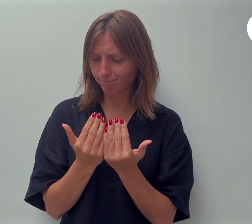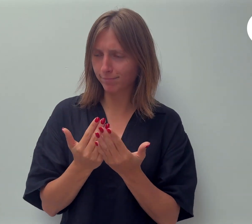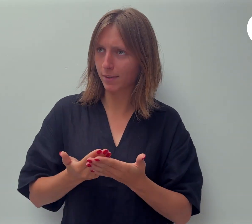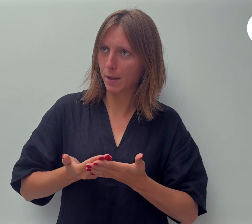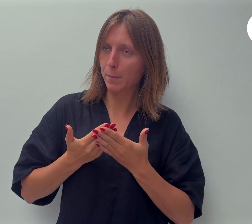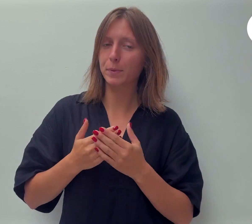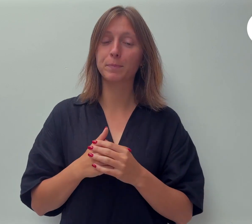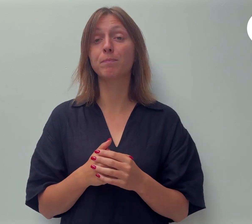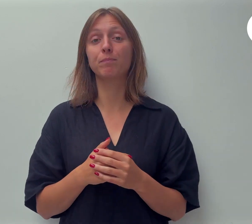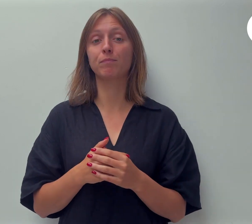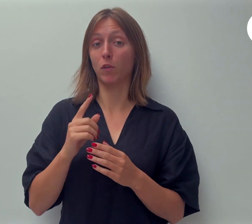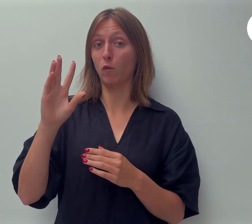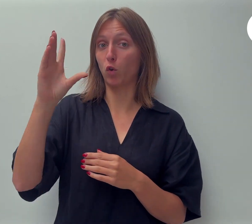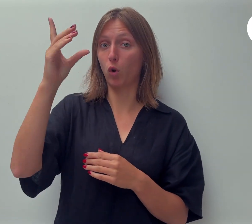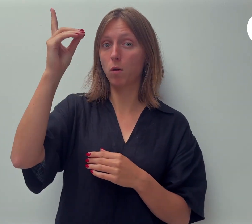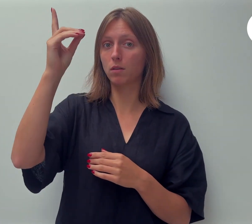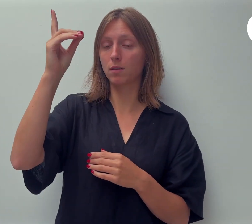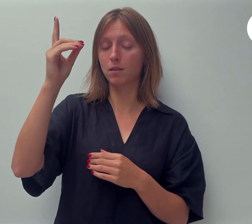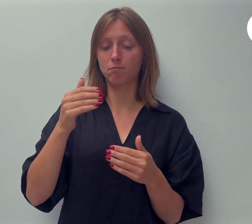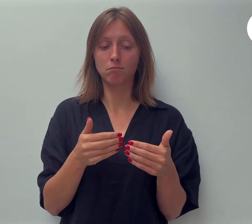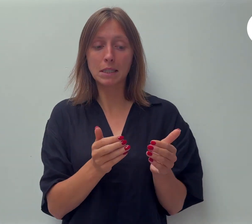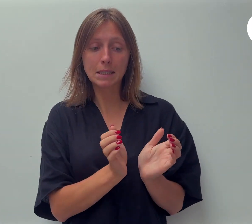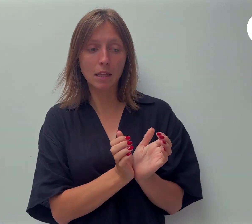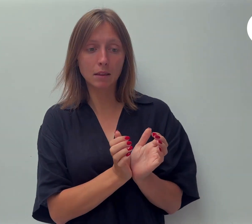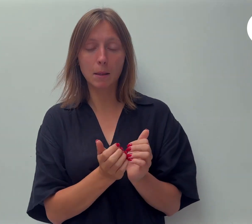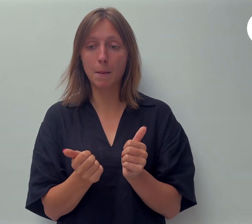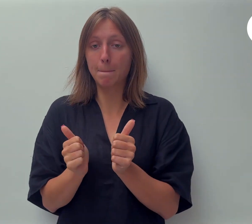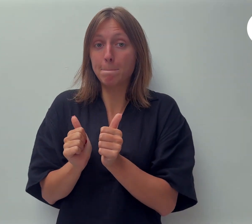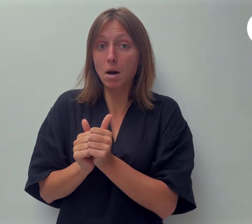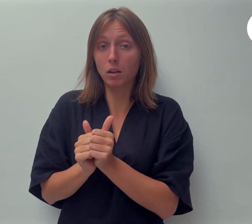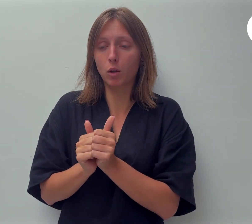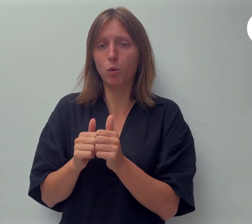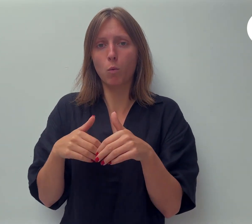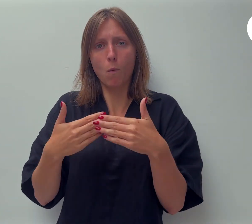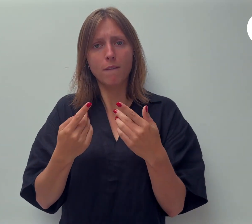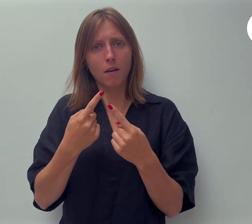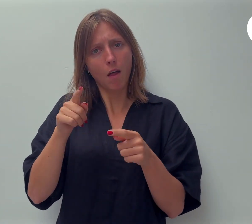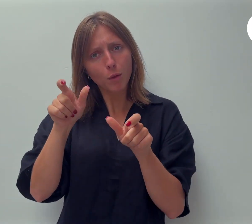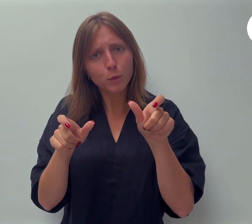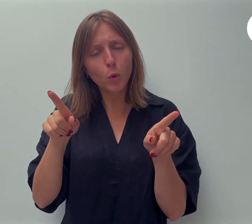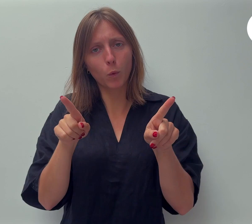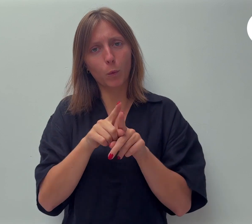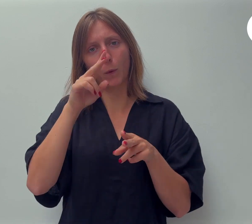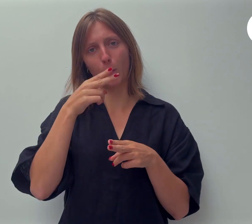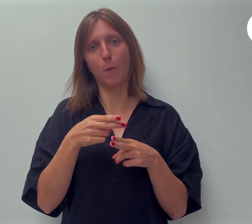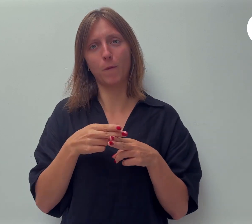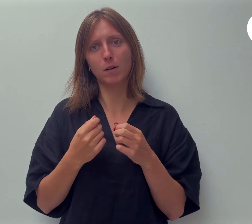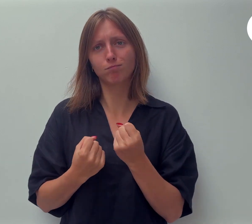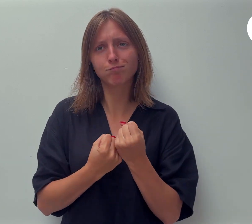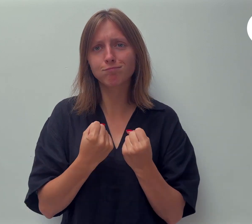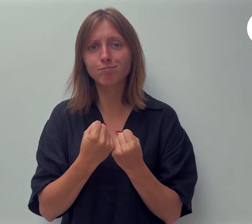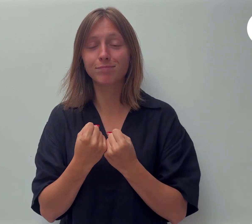daarna zien we over ons gezin, onze partner of onze geloofsgenoten. En als gevolg zullen we dan ook schitteren in de wereld.